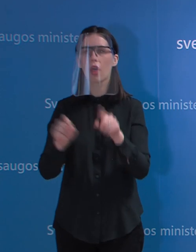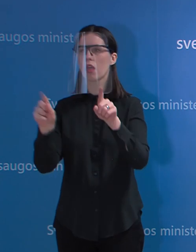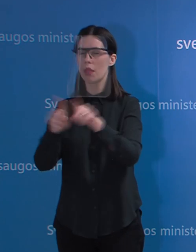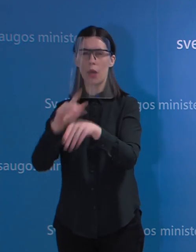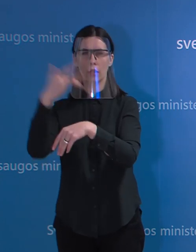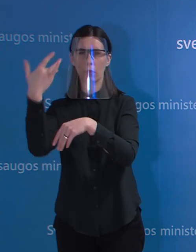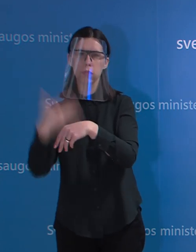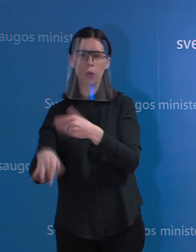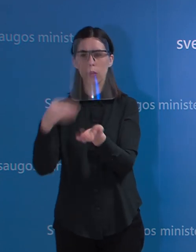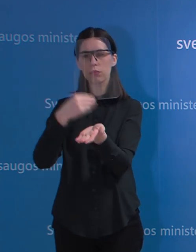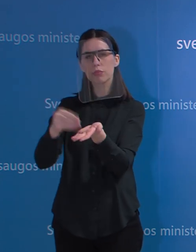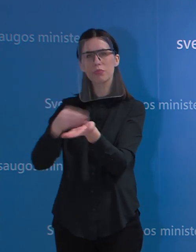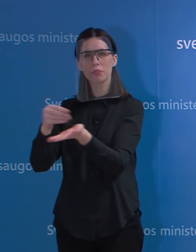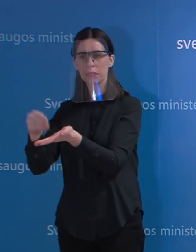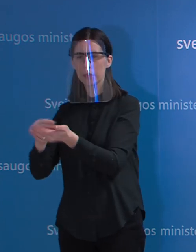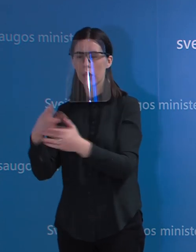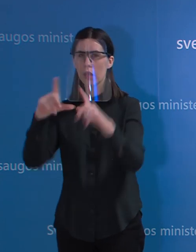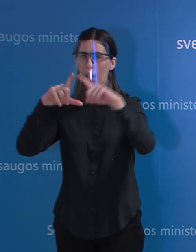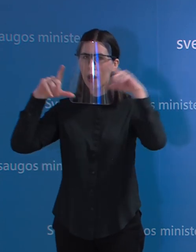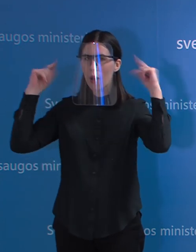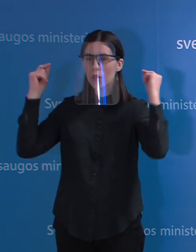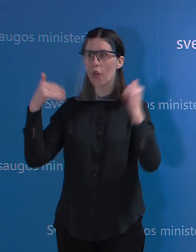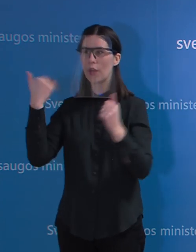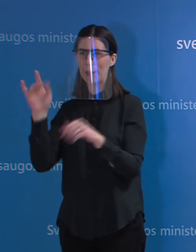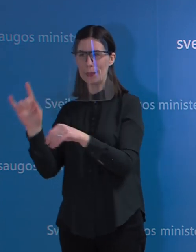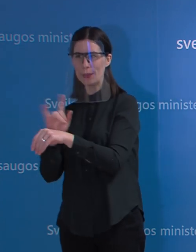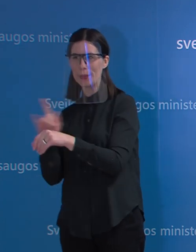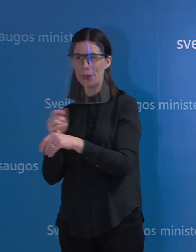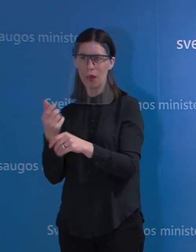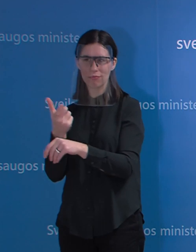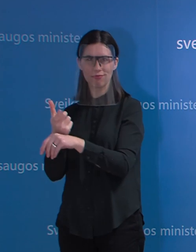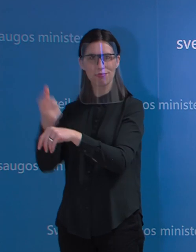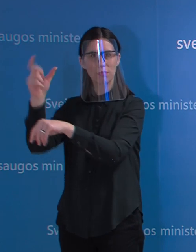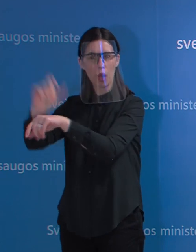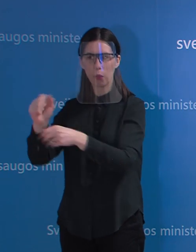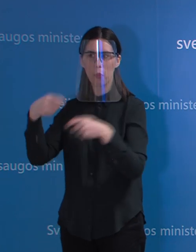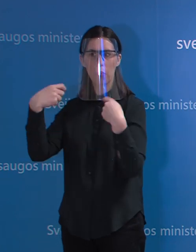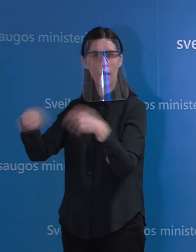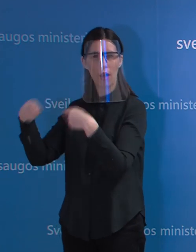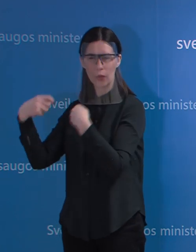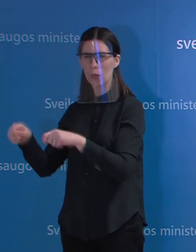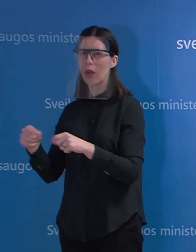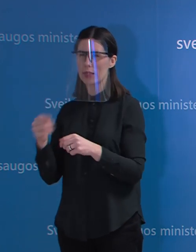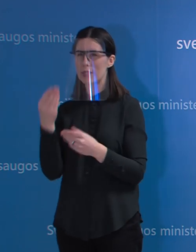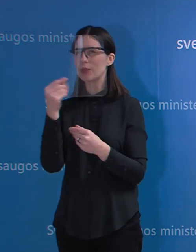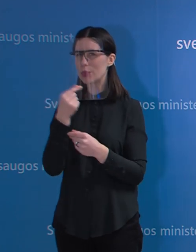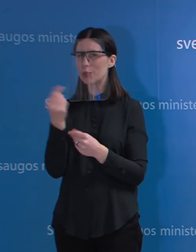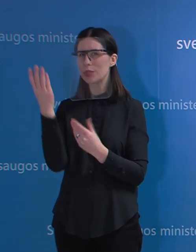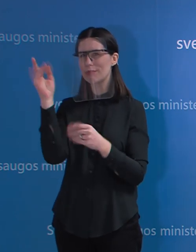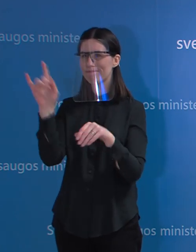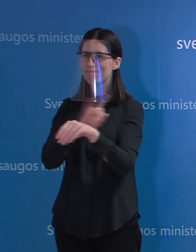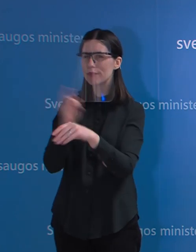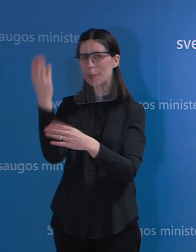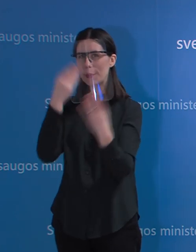Lietuvoj, tai tiek internetinėse pardavimo portaluose ir buvo imtasi